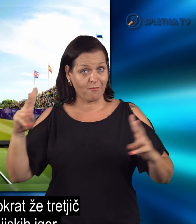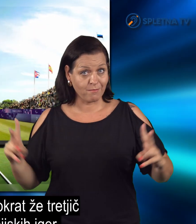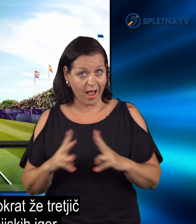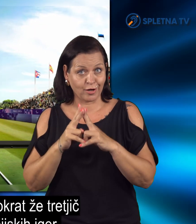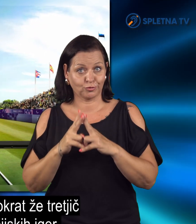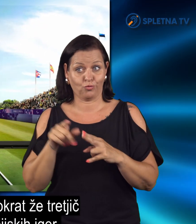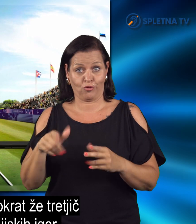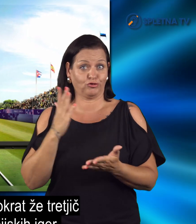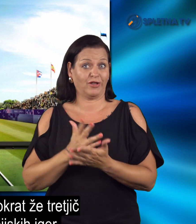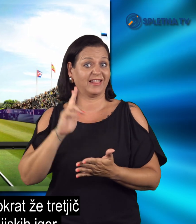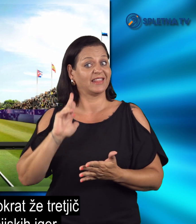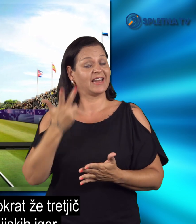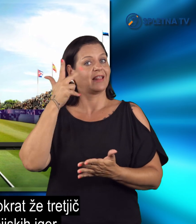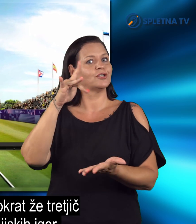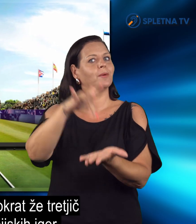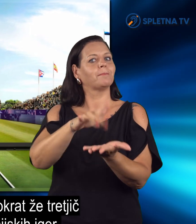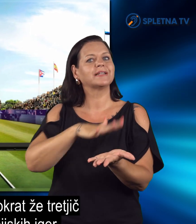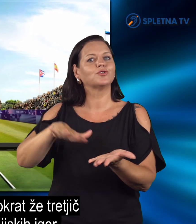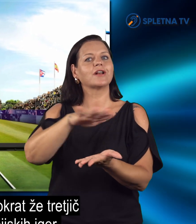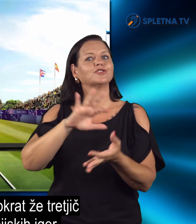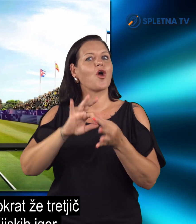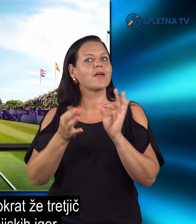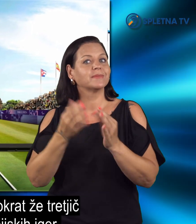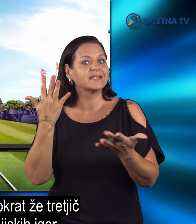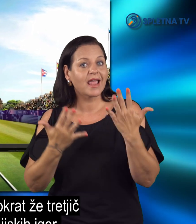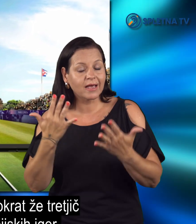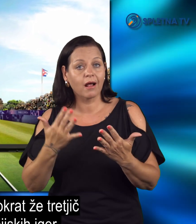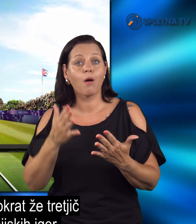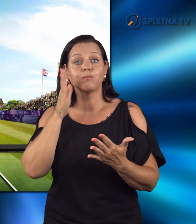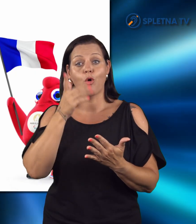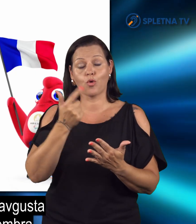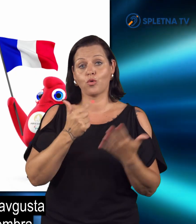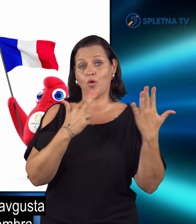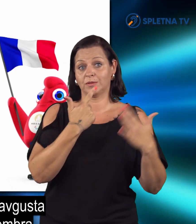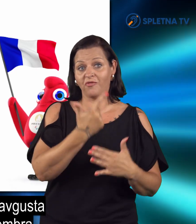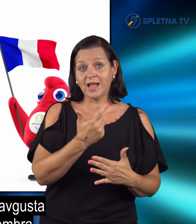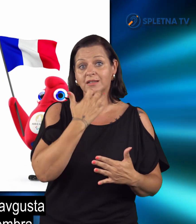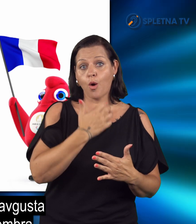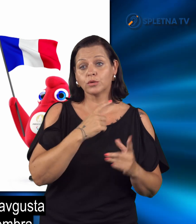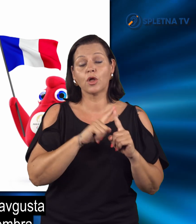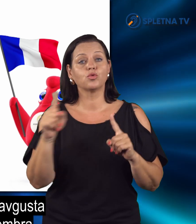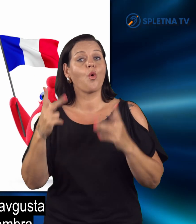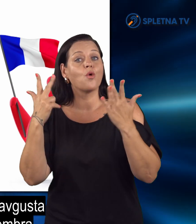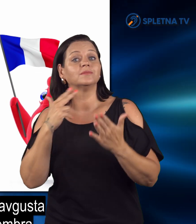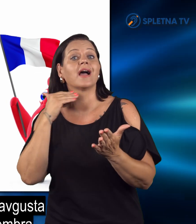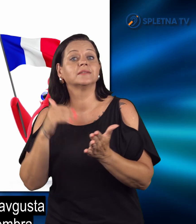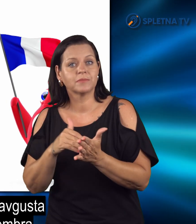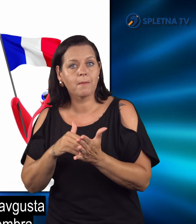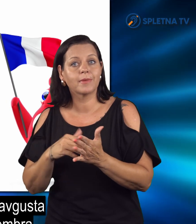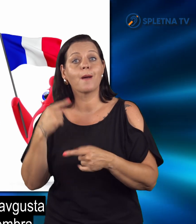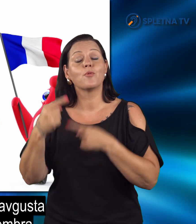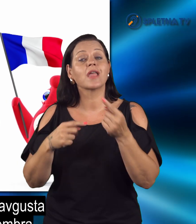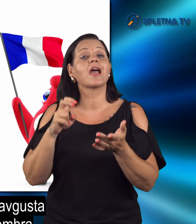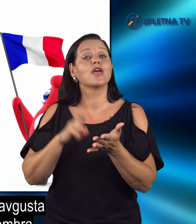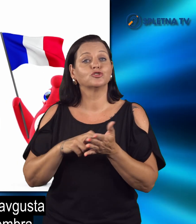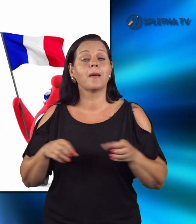V Parizu, ki je bil tokrat že tretjič prizorišče olimpijskih igr, bodo od 28. augusta do 8.